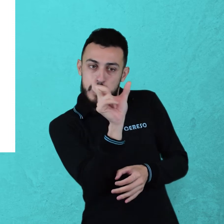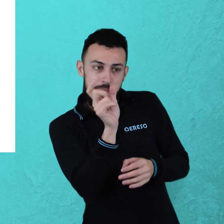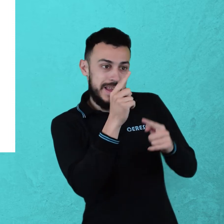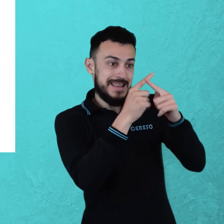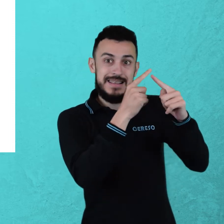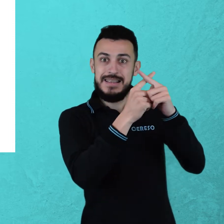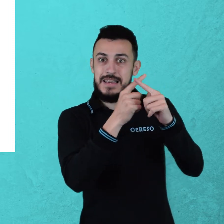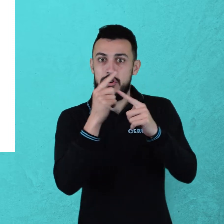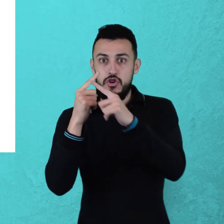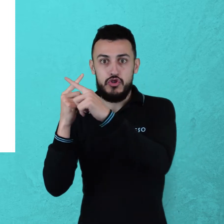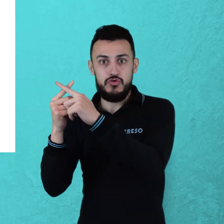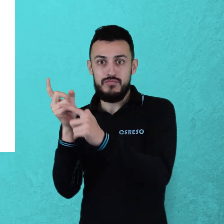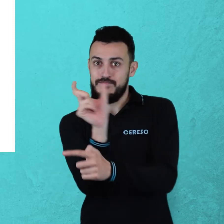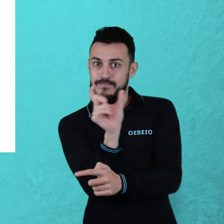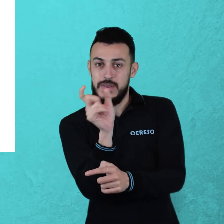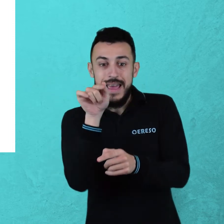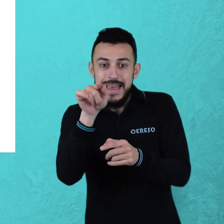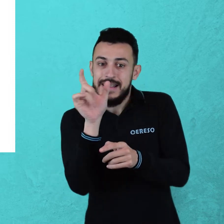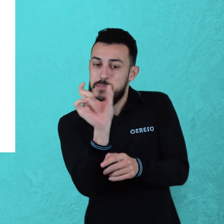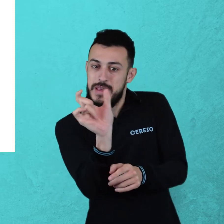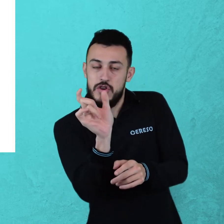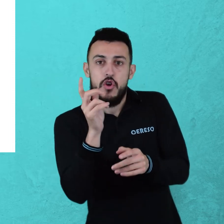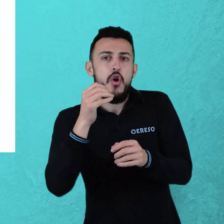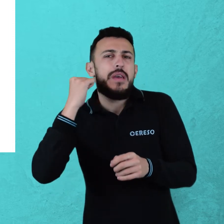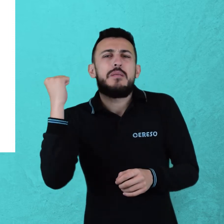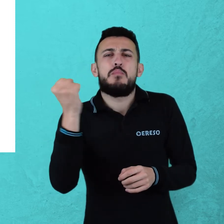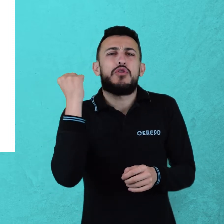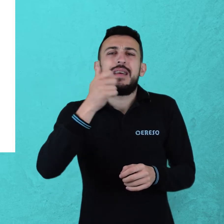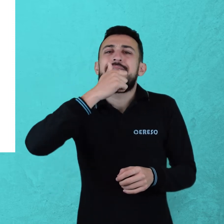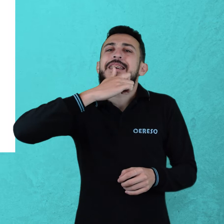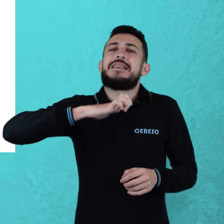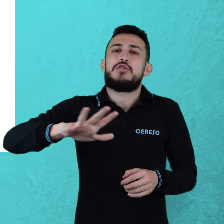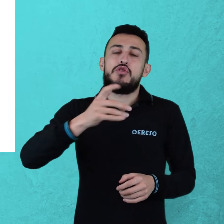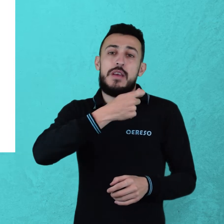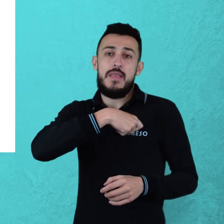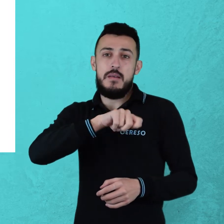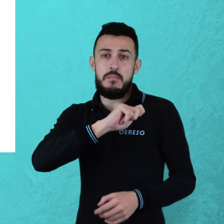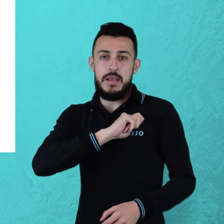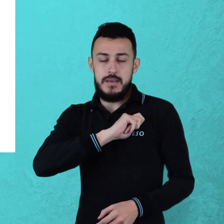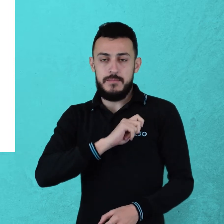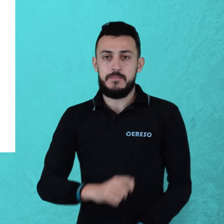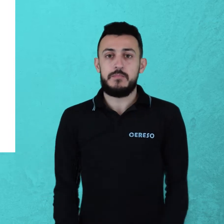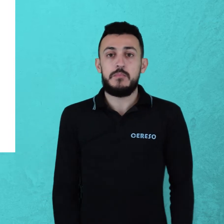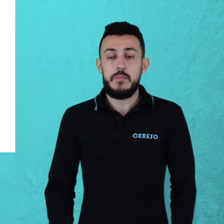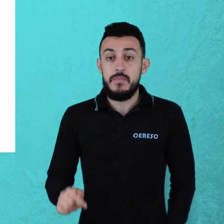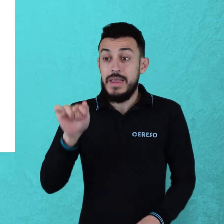en un periodo clave de la historia de España y de Occidente. Constituye